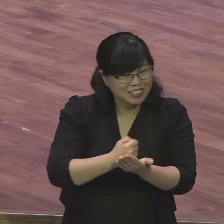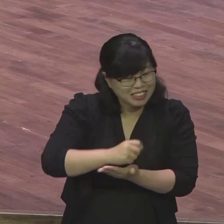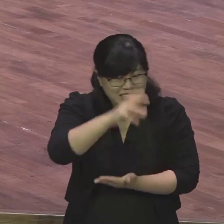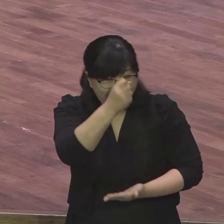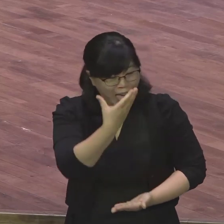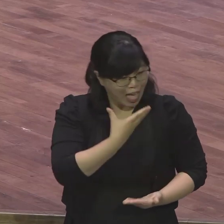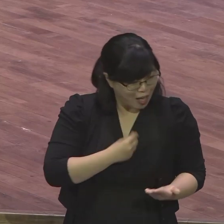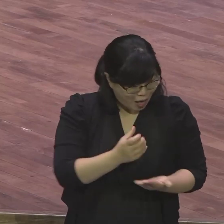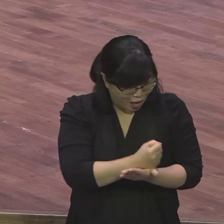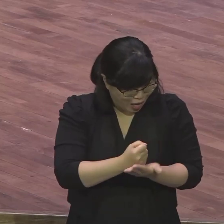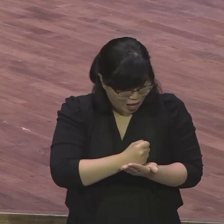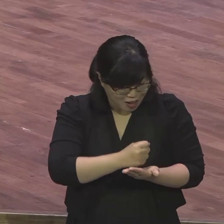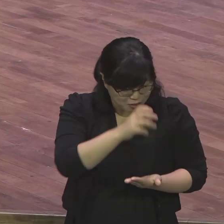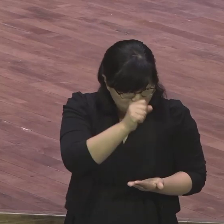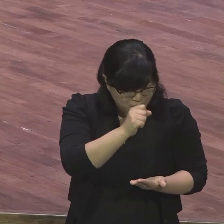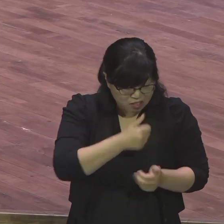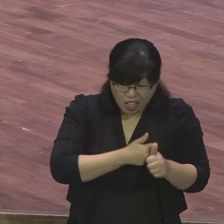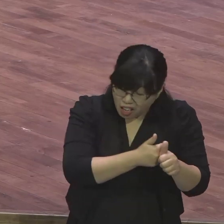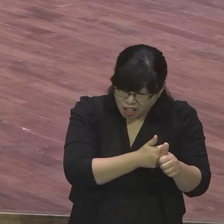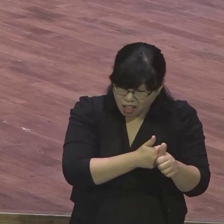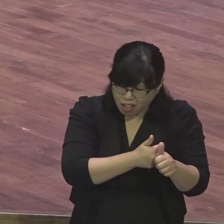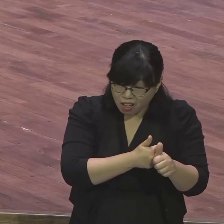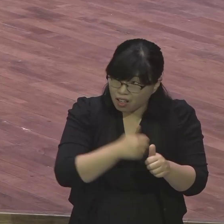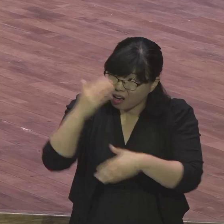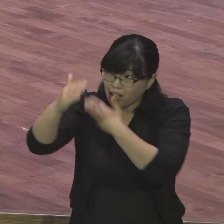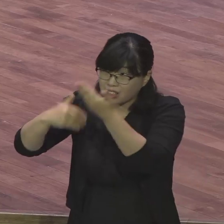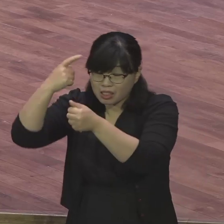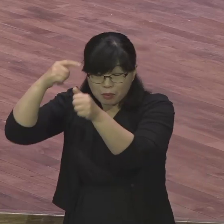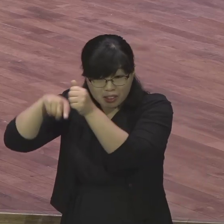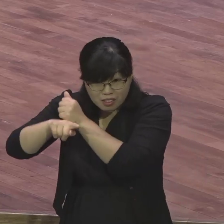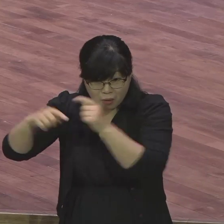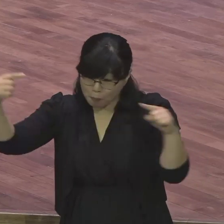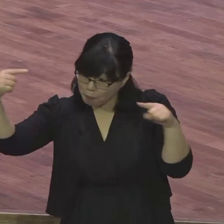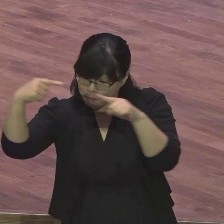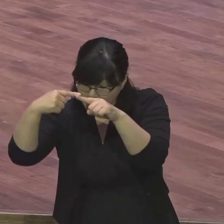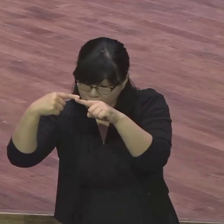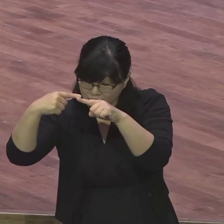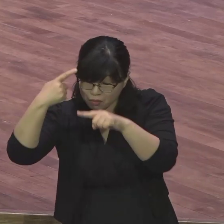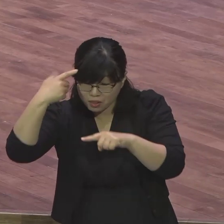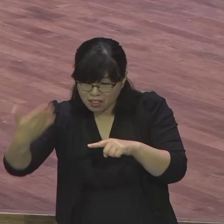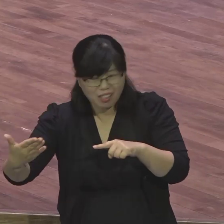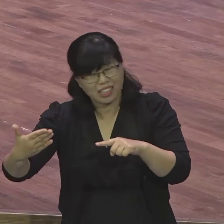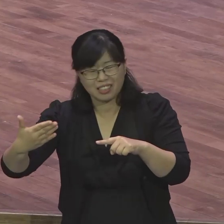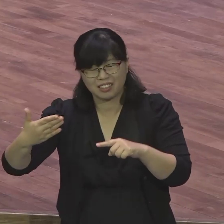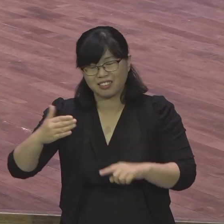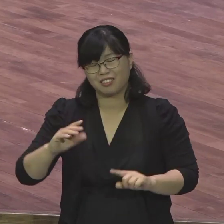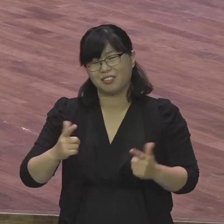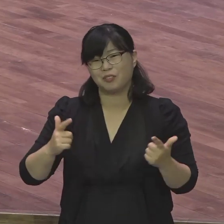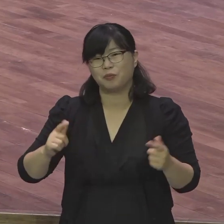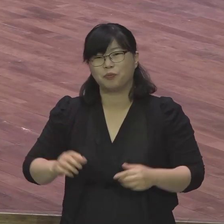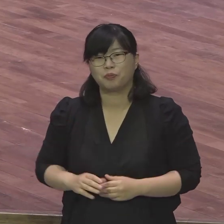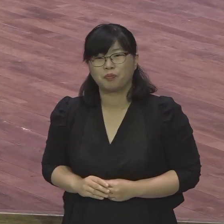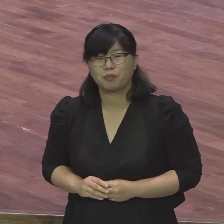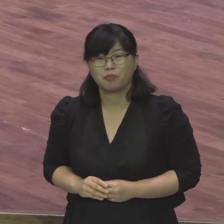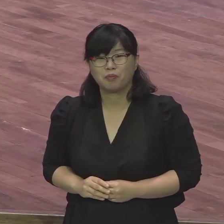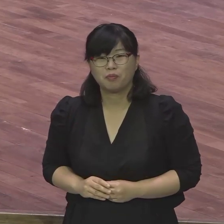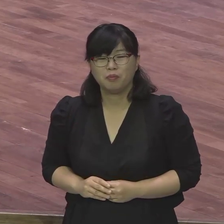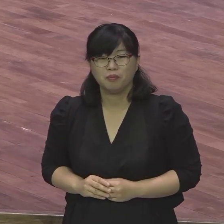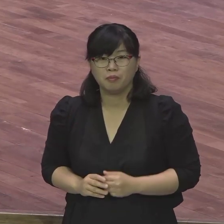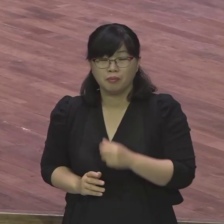하나님은 뭐 복잡하게 예수님 보내가지고 십자가 지게 하고 3년 동안 30년 동안 잊게 하고 3년 동안